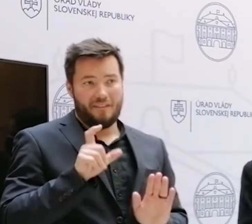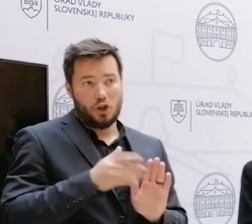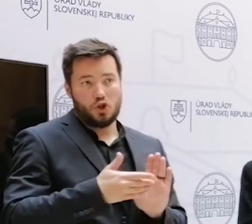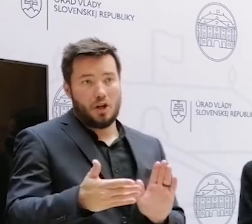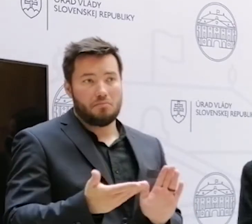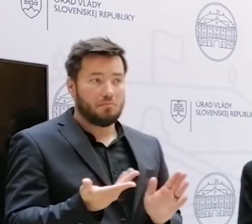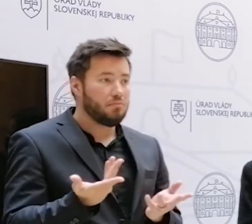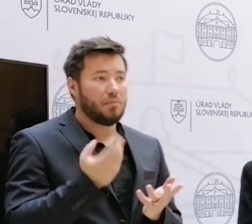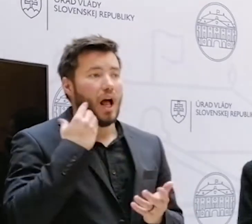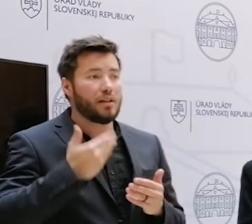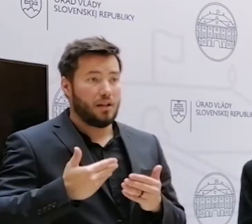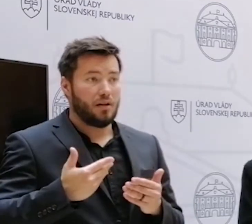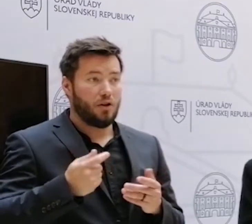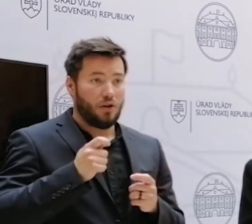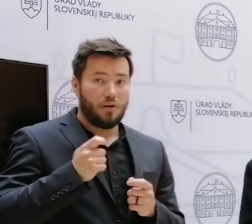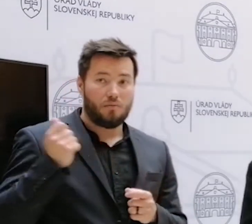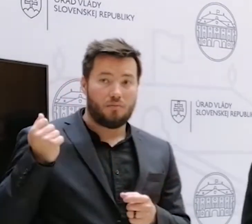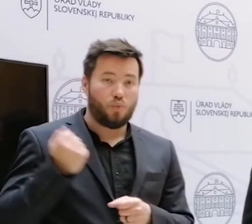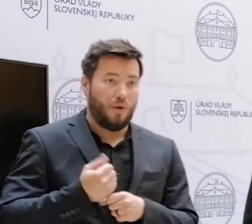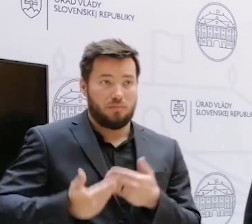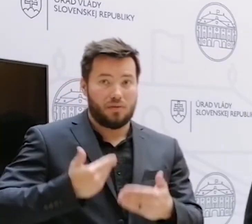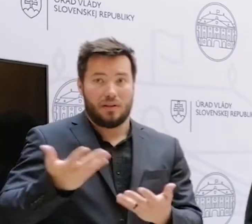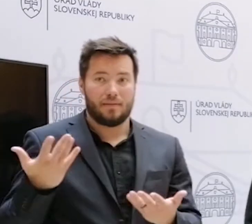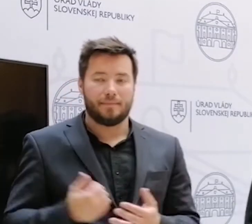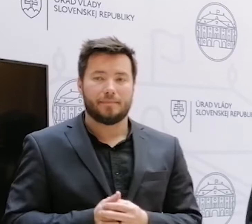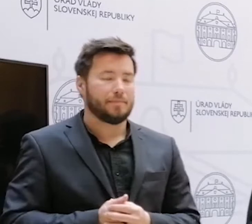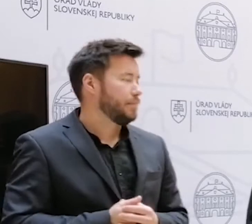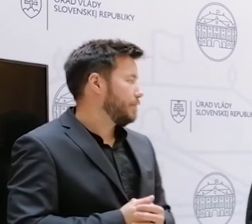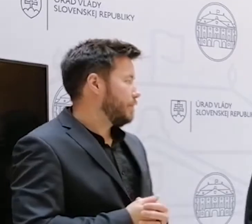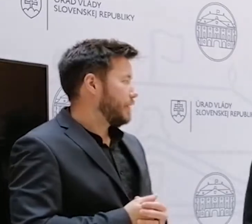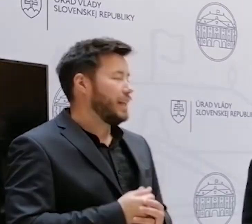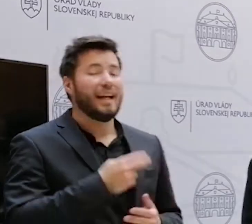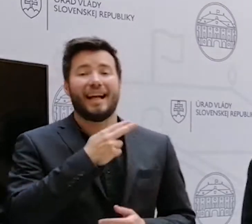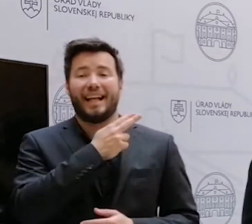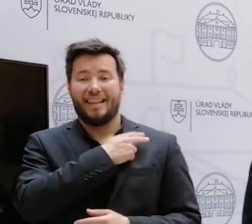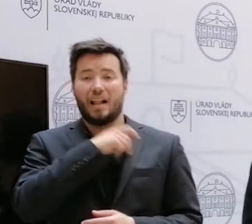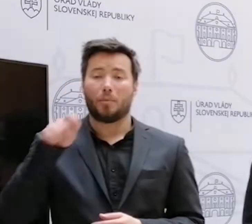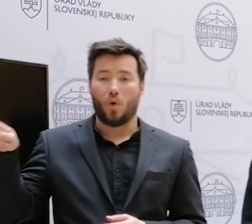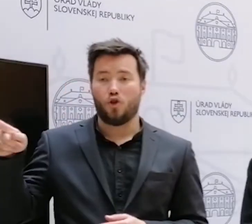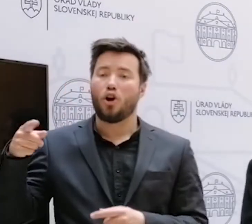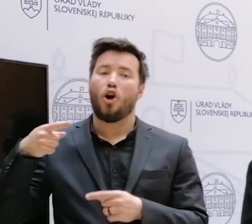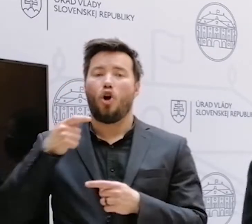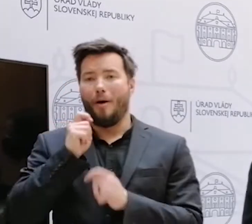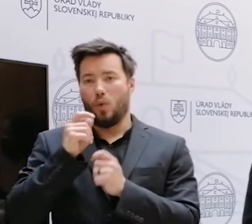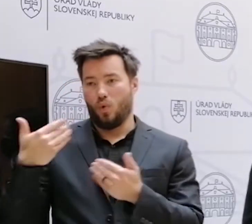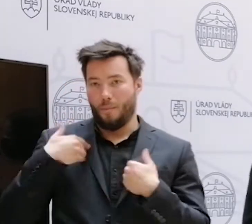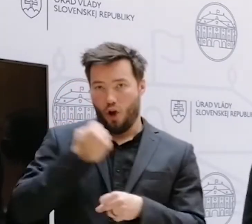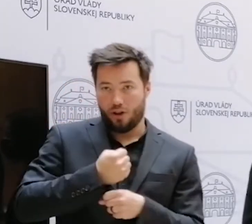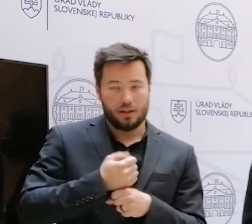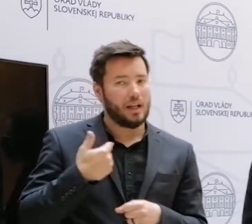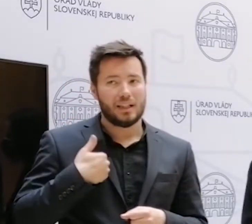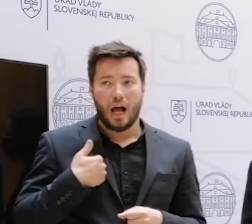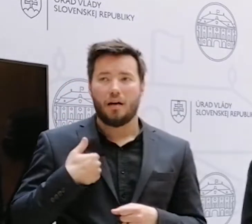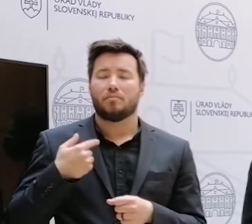situácia dostatočná, aby to tak stalo? Generálny prokurátor veľmi rád hovoril za ministerku spravodlivosti, čo má a nemá robiť. Ja by som sa v tomto momente tomu rada